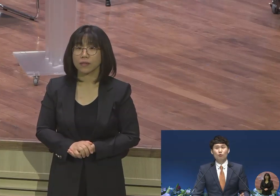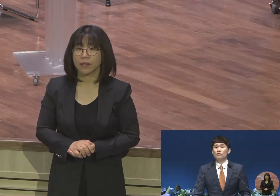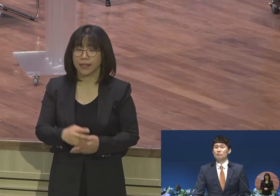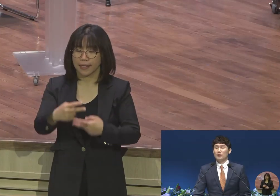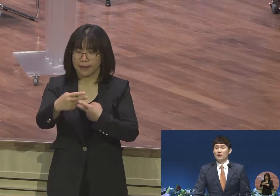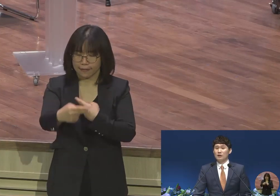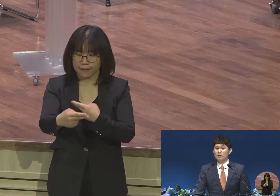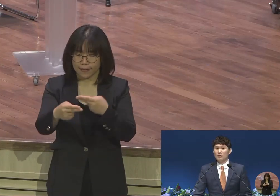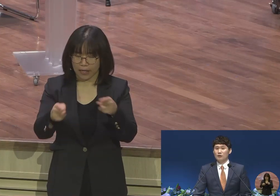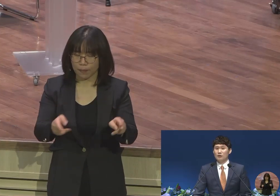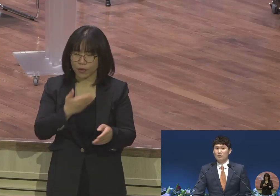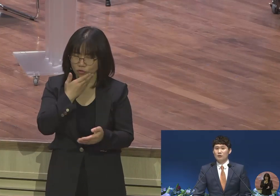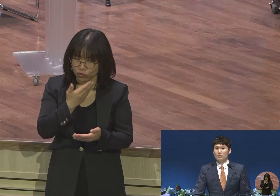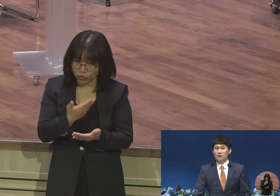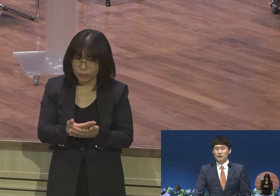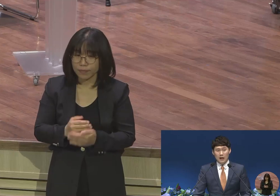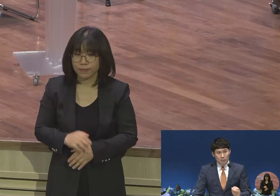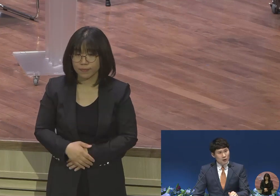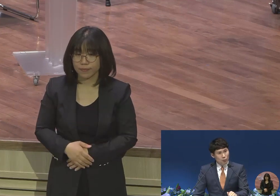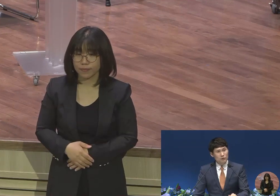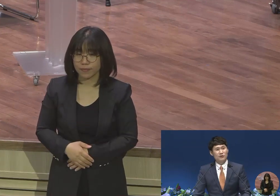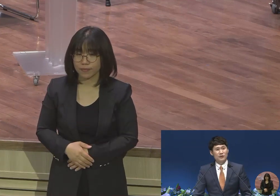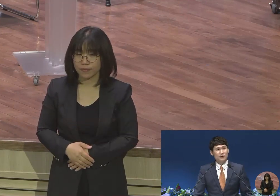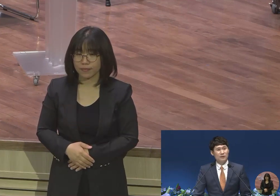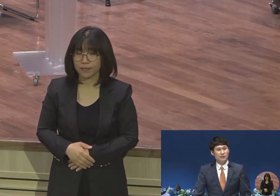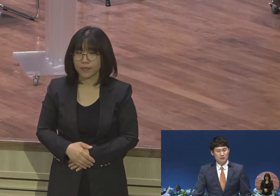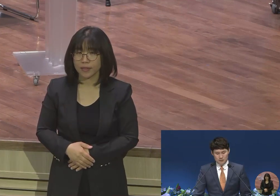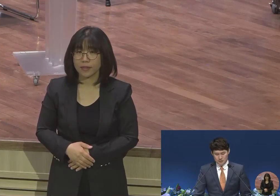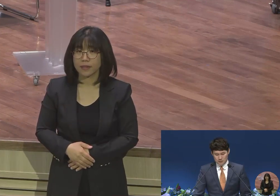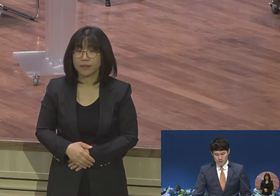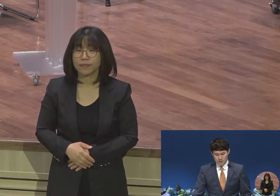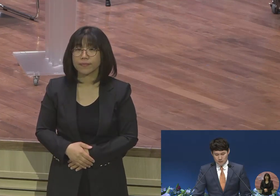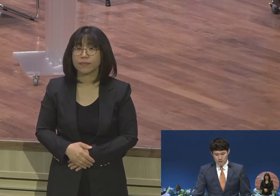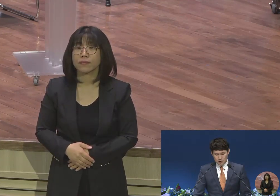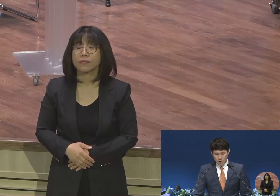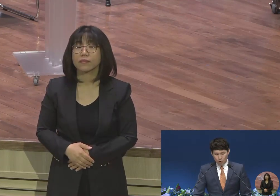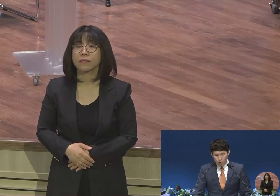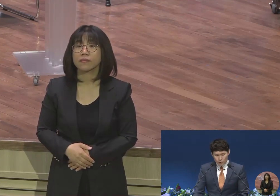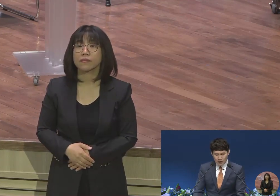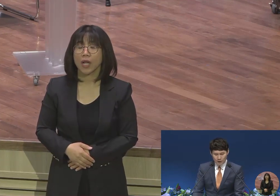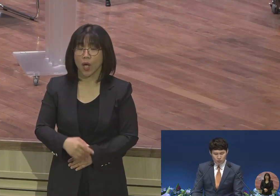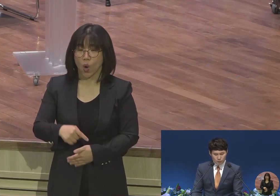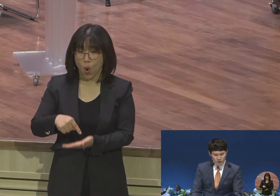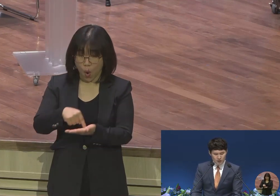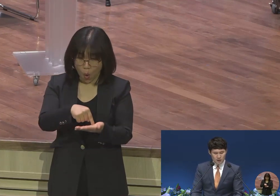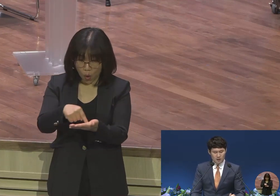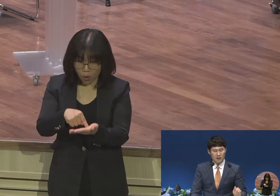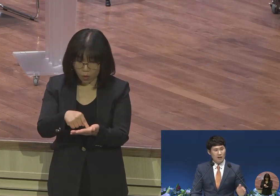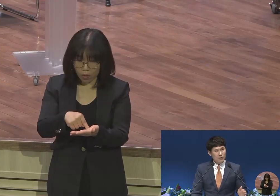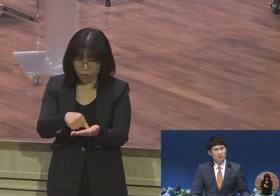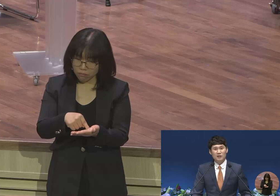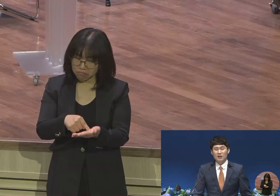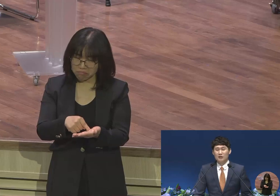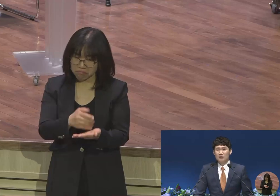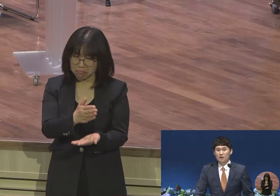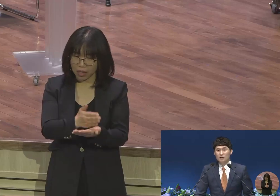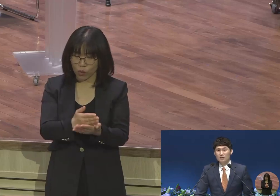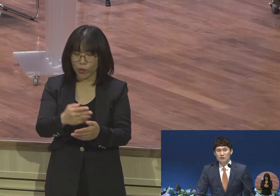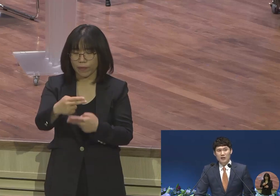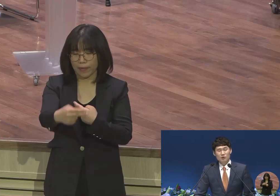포인트입니다 다락방이 포인트예요 홀로 다락방은 분명히 다락방입니다 사람들이